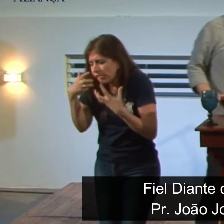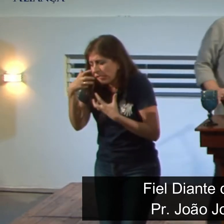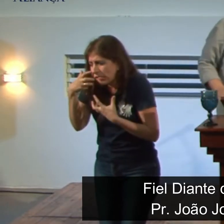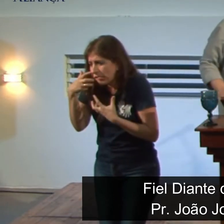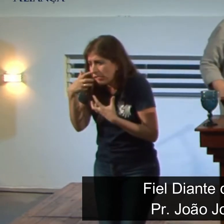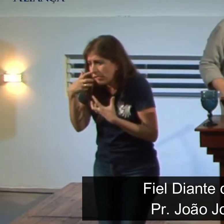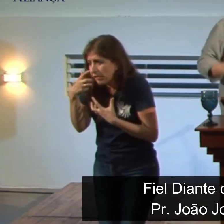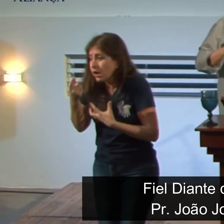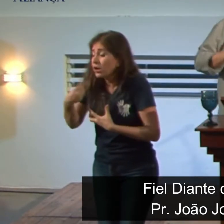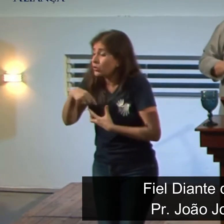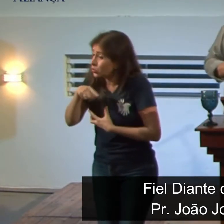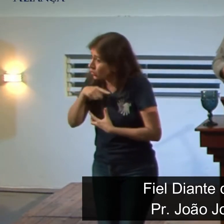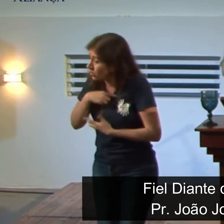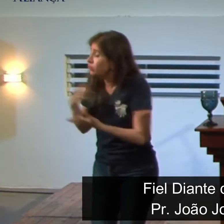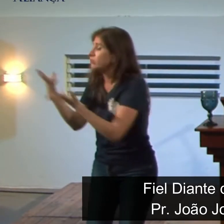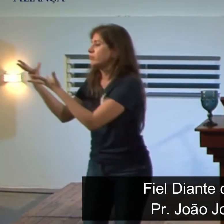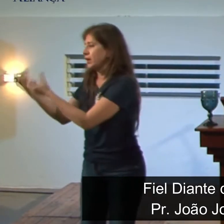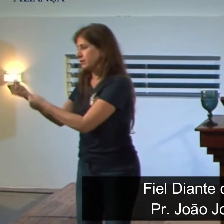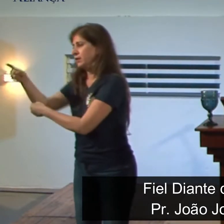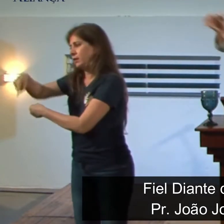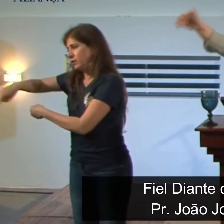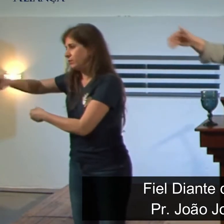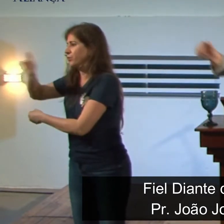gente segue aí a norma. se não,